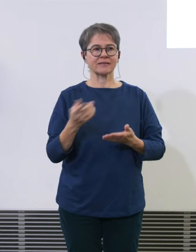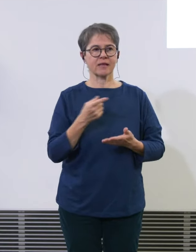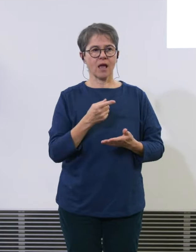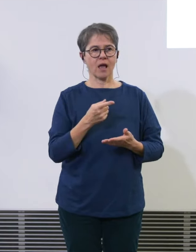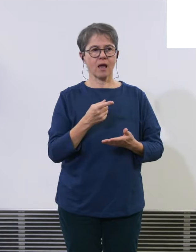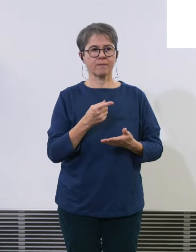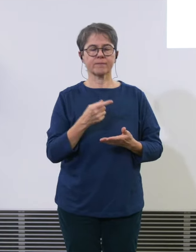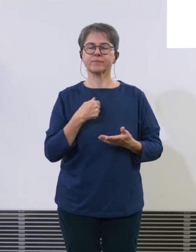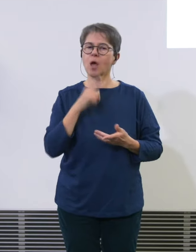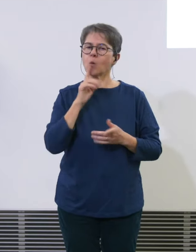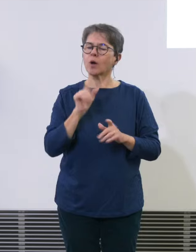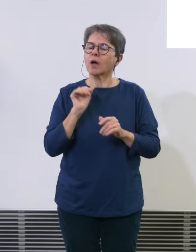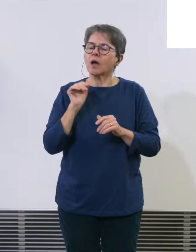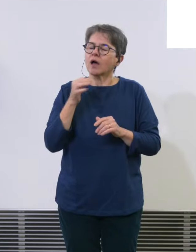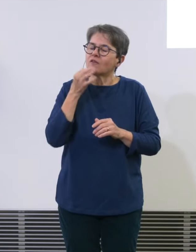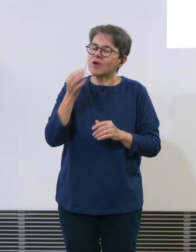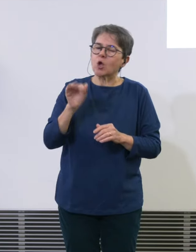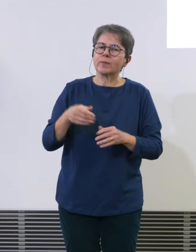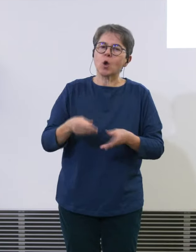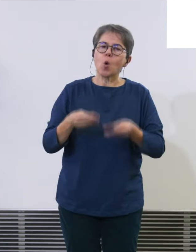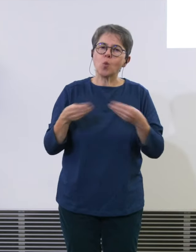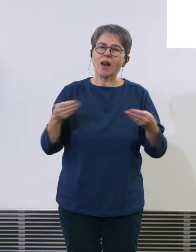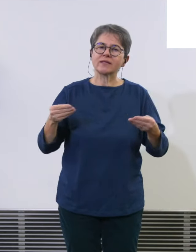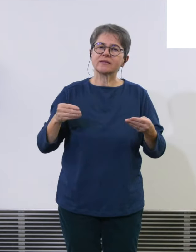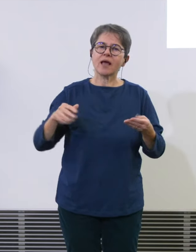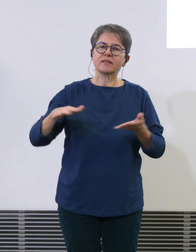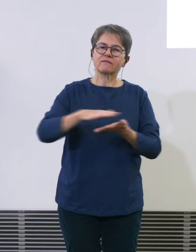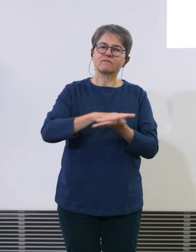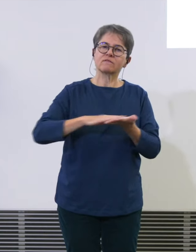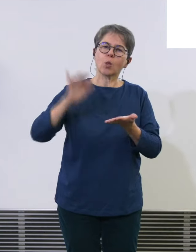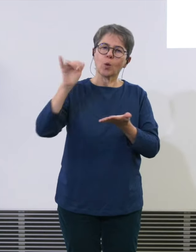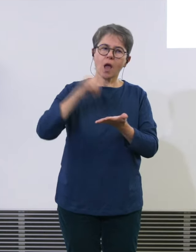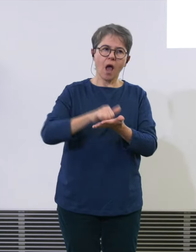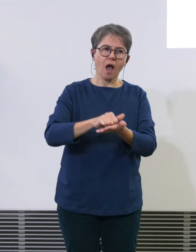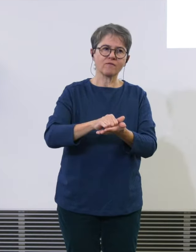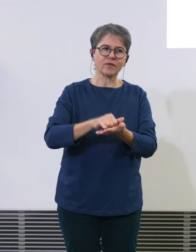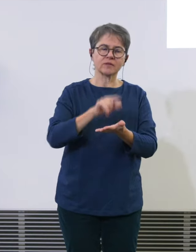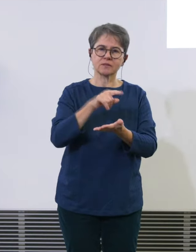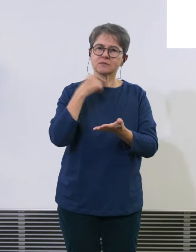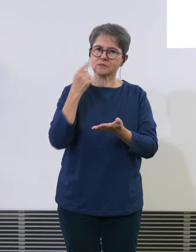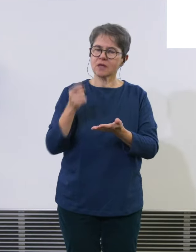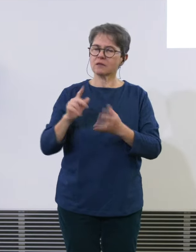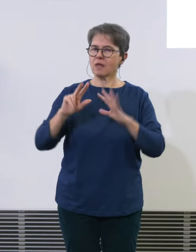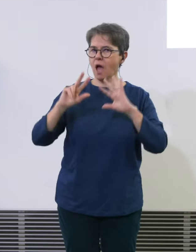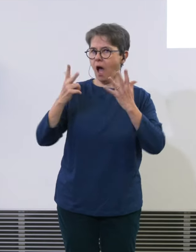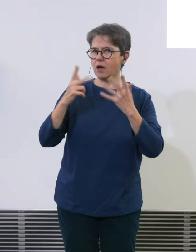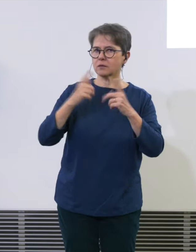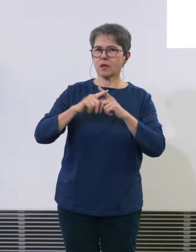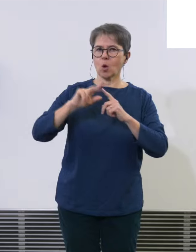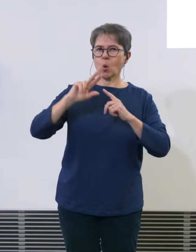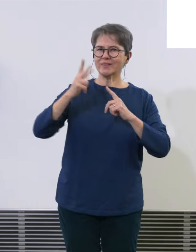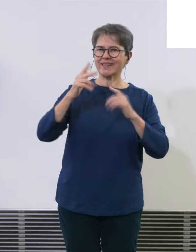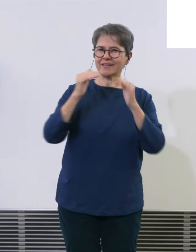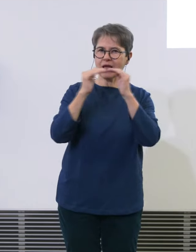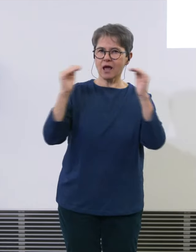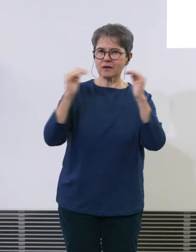Flughafens dort sind Ziele 8. und Vitterung für den Flughafen es ist 8. und 4.